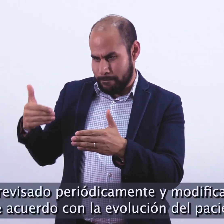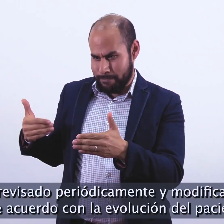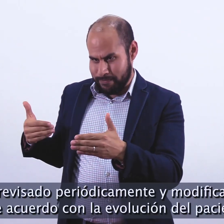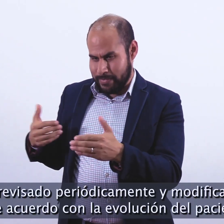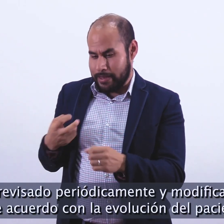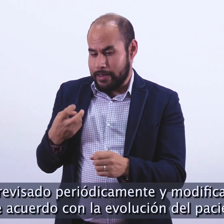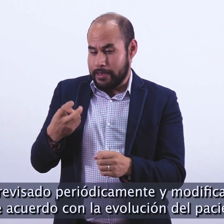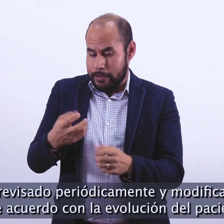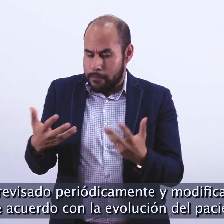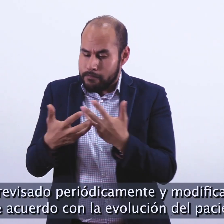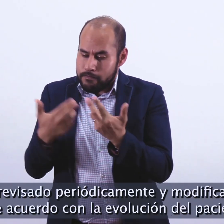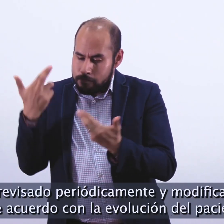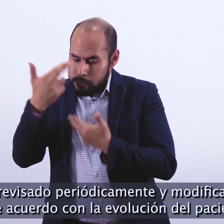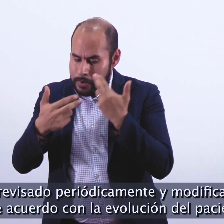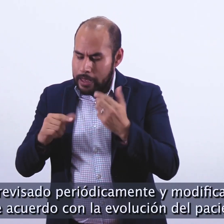acuerdo con la evolución del paciente.